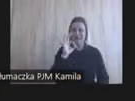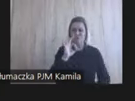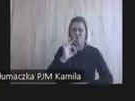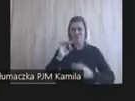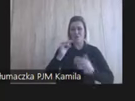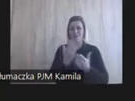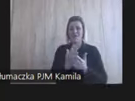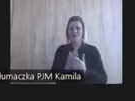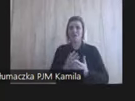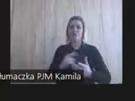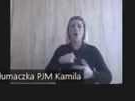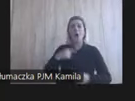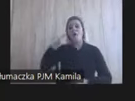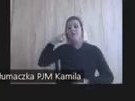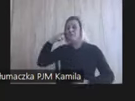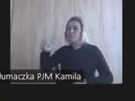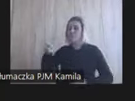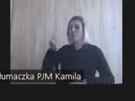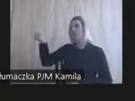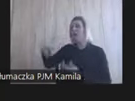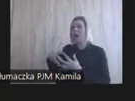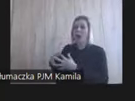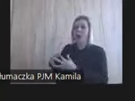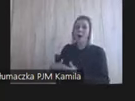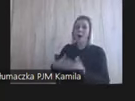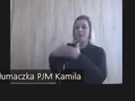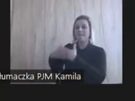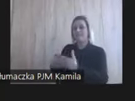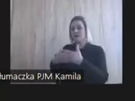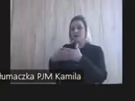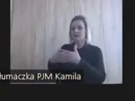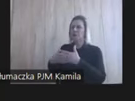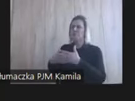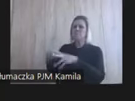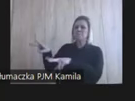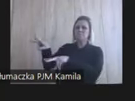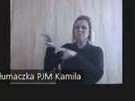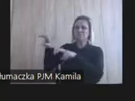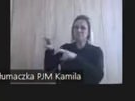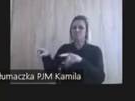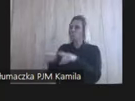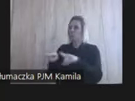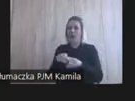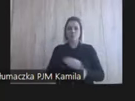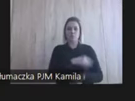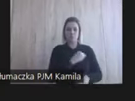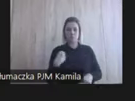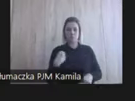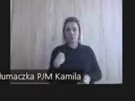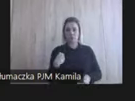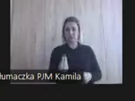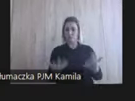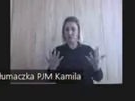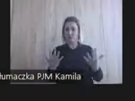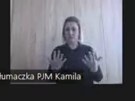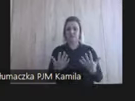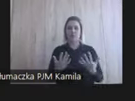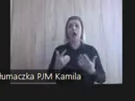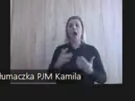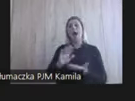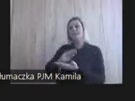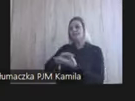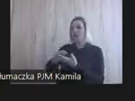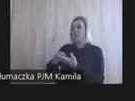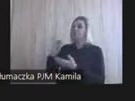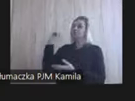tak, że zobaczyliśmy, co zrobili Amerykanie i stwierdziliśmy to, zróbmy to samo. To będzie łatwiejsze. Napiszmy do nich, niech nam